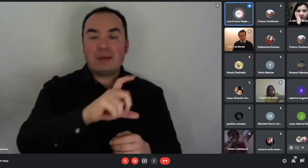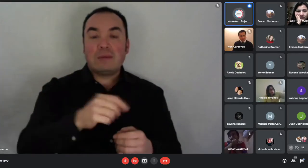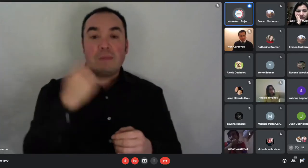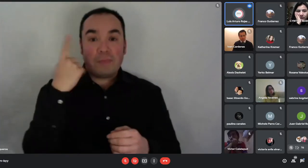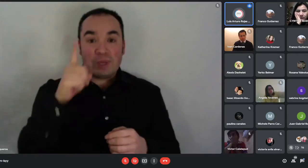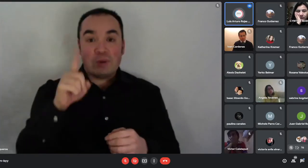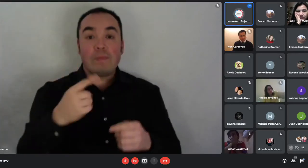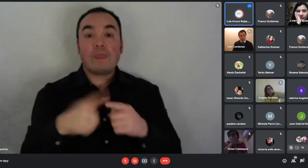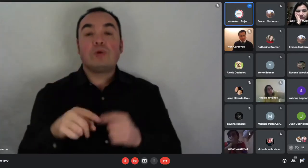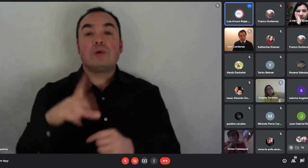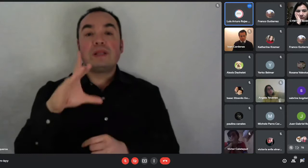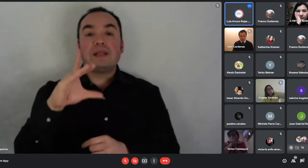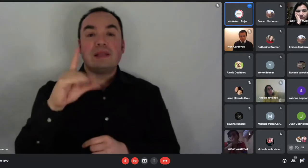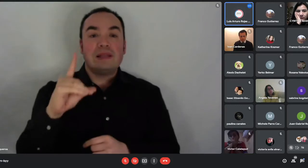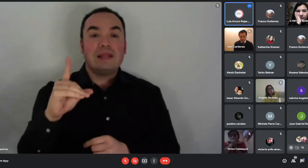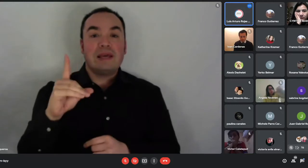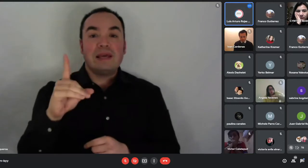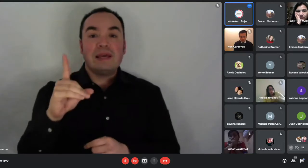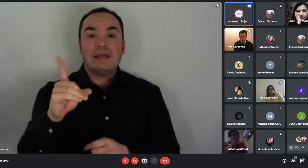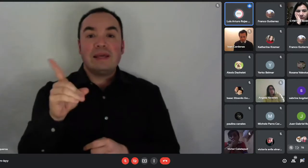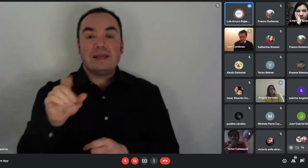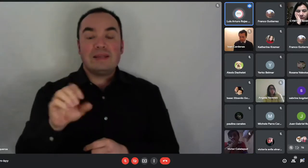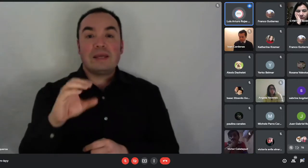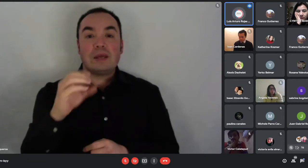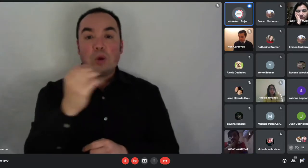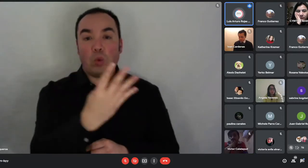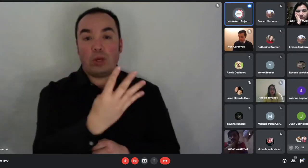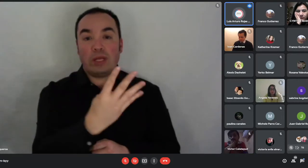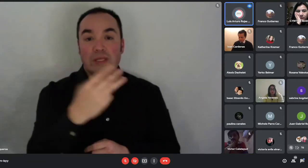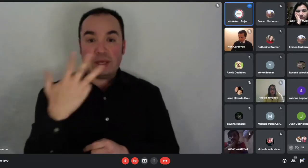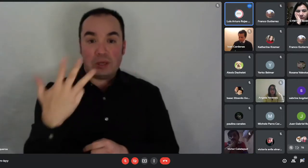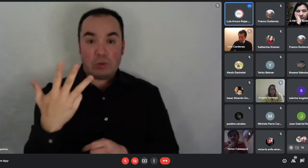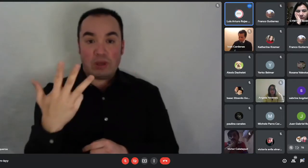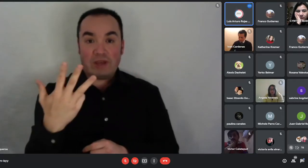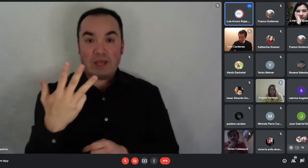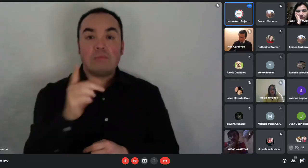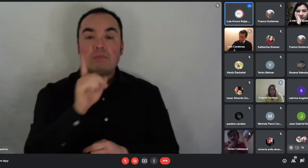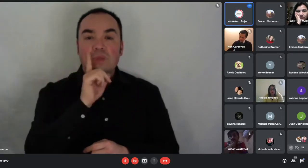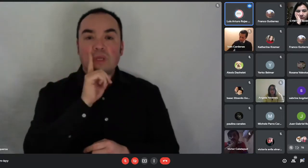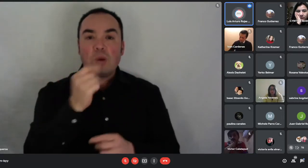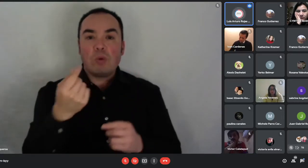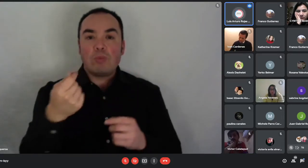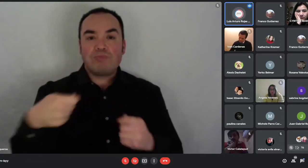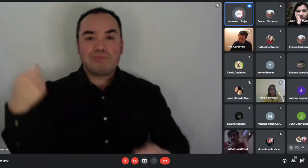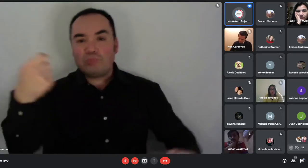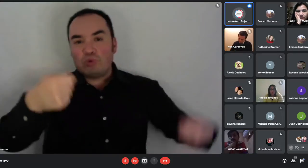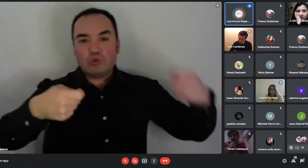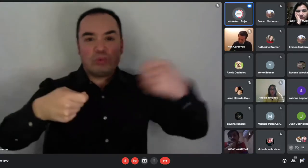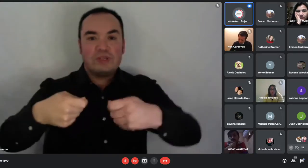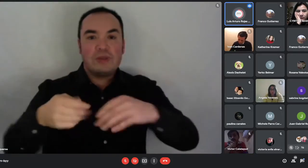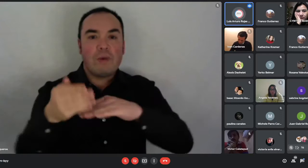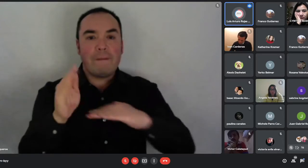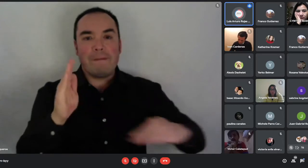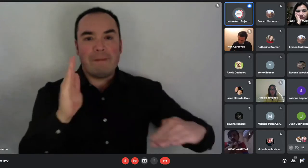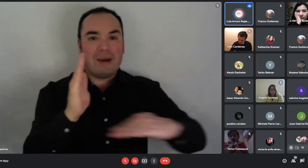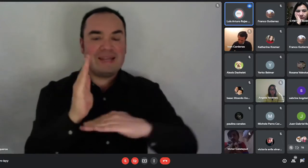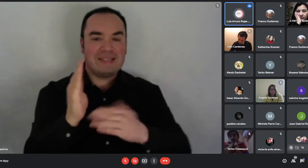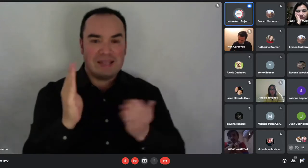parte de un subsidio base. El decreto que regula este programa indica que el subsidio base son 280 unidades de